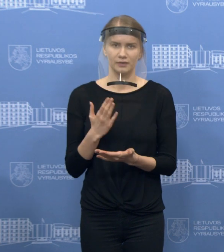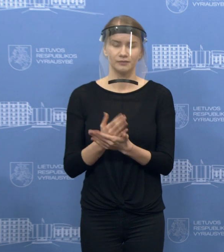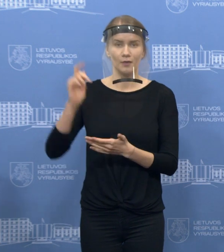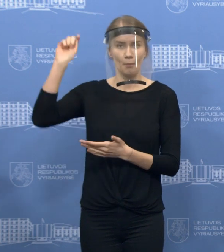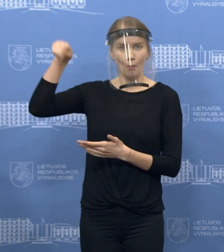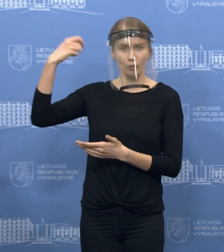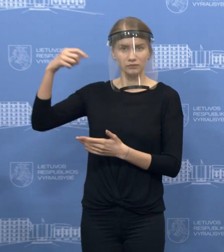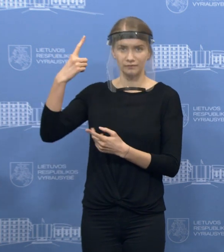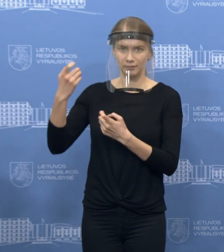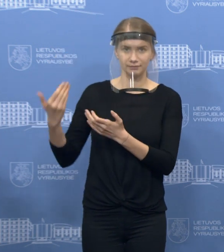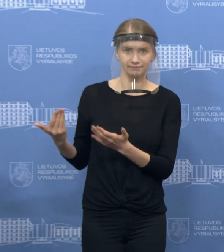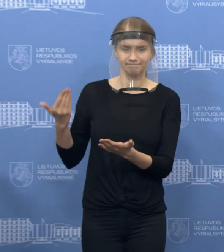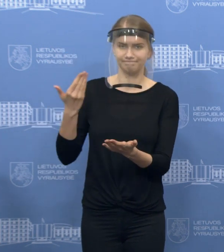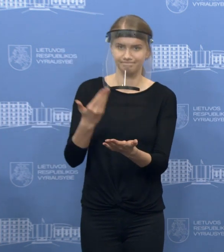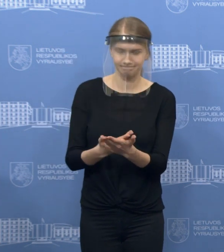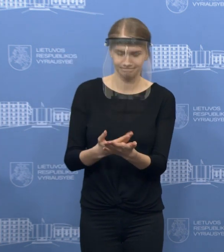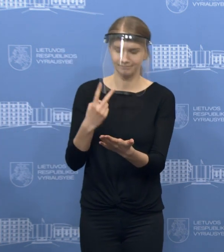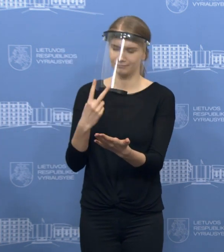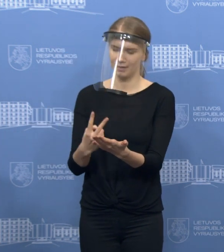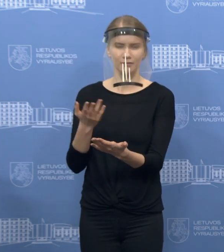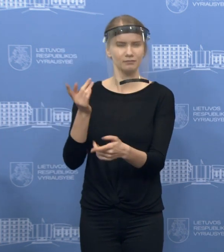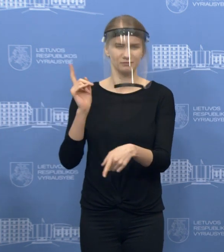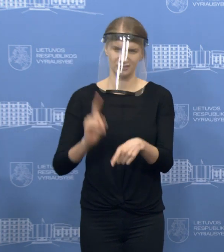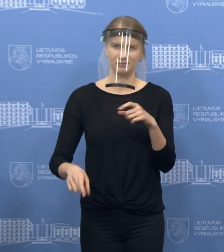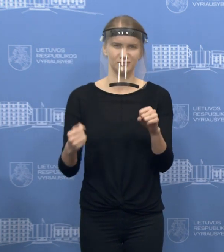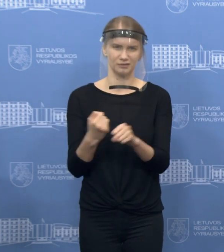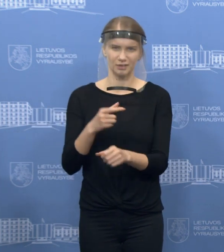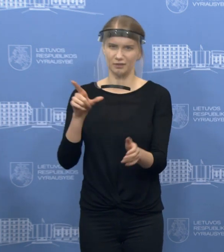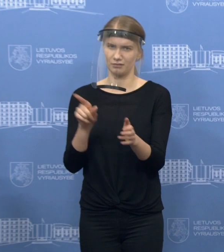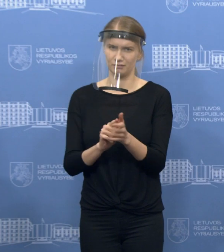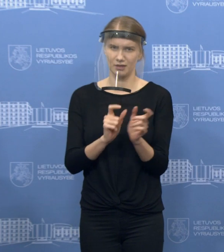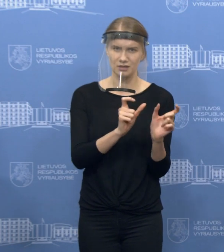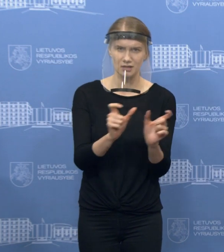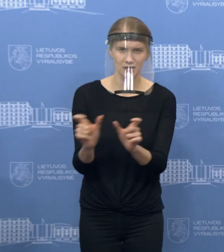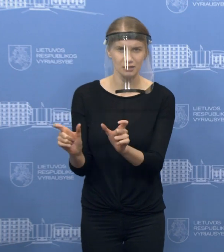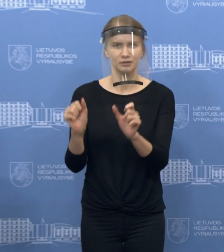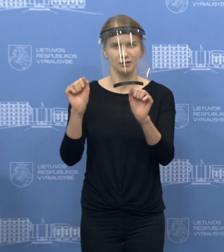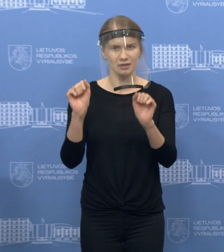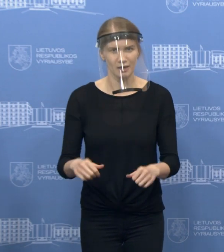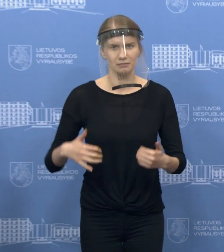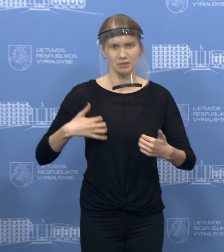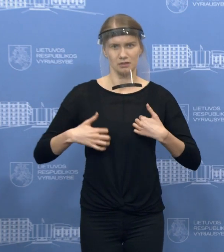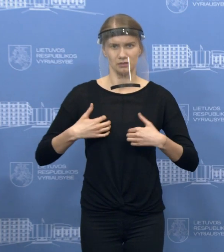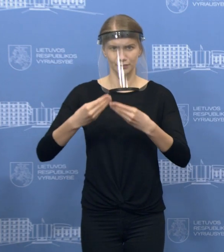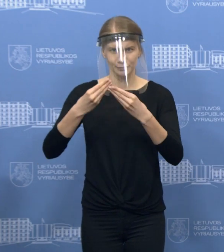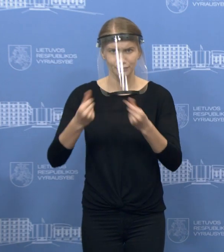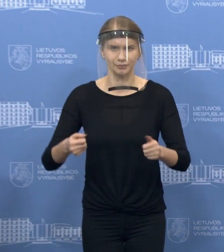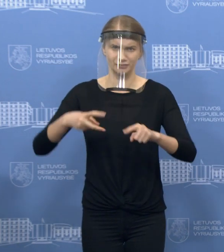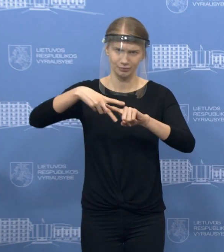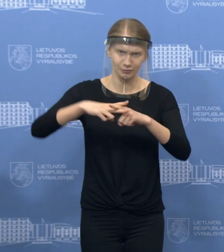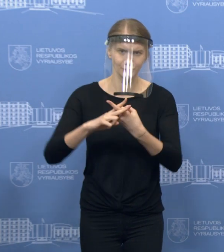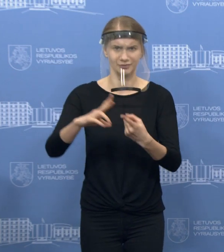rodiklius, kurie mūsų įkvėpia, kad karantiną galime nugalėti greičiau. Ir nuo mūsų